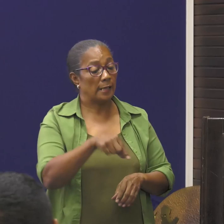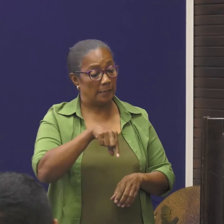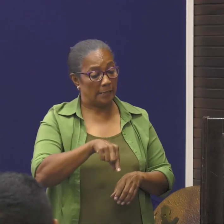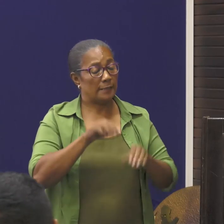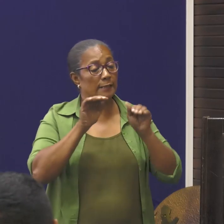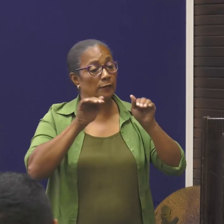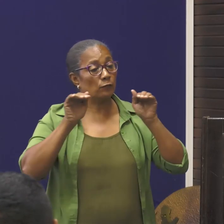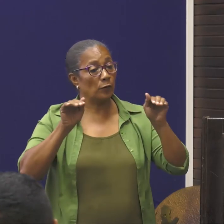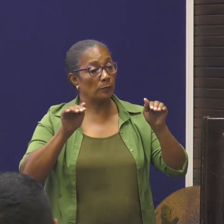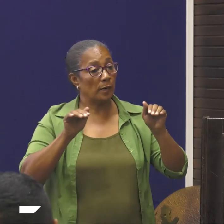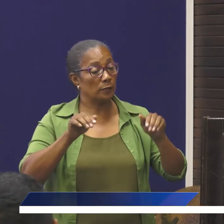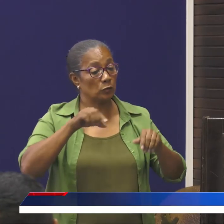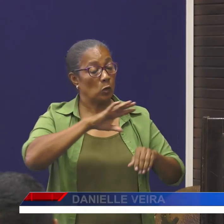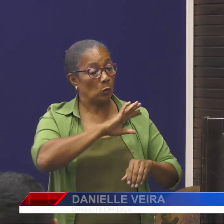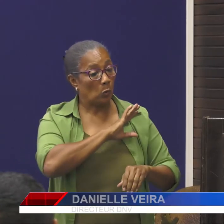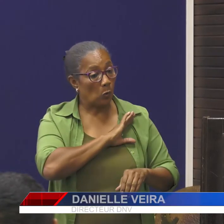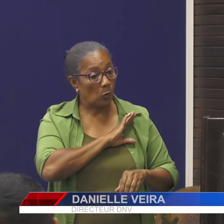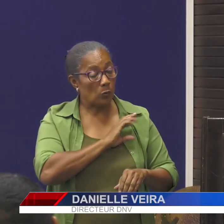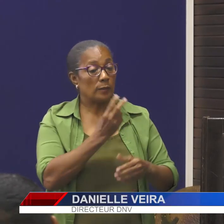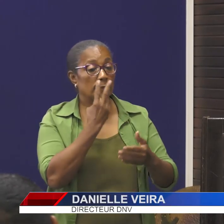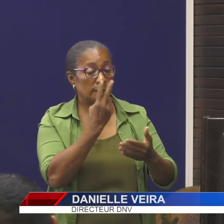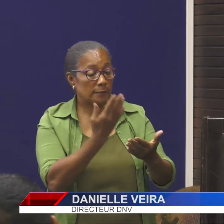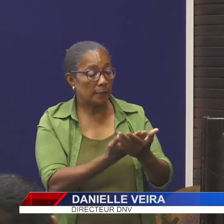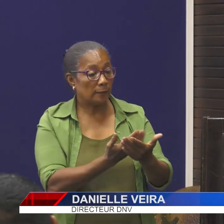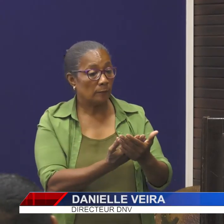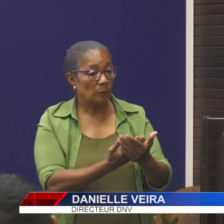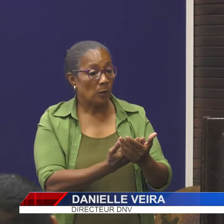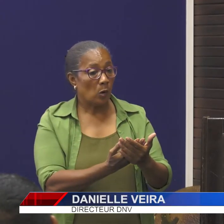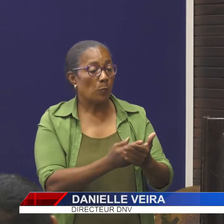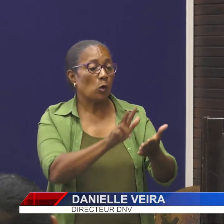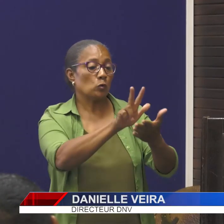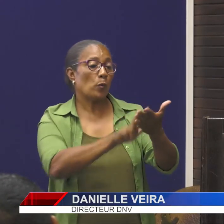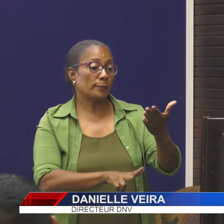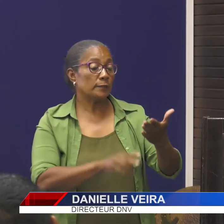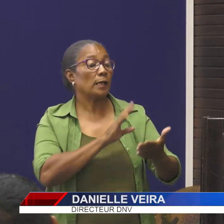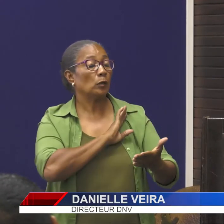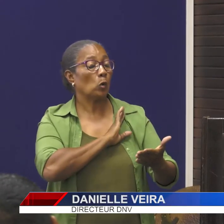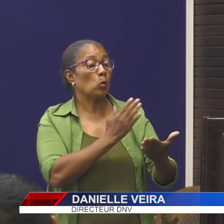informatie, gaat u dus dan ook aantreffen, op onze website.